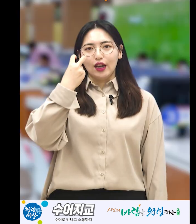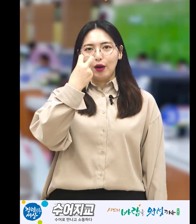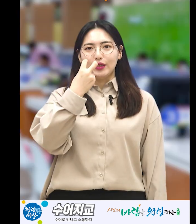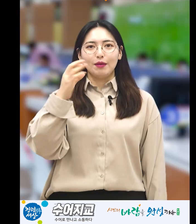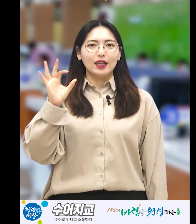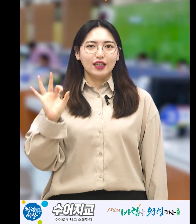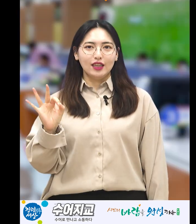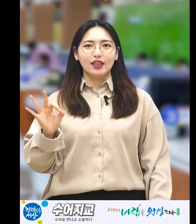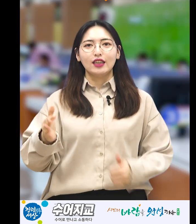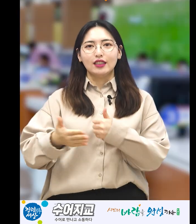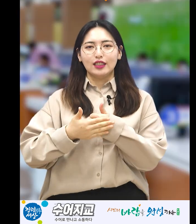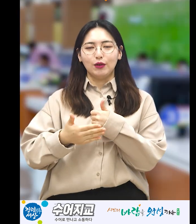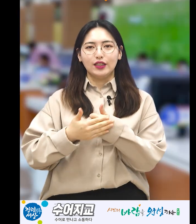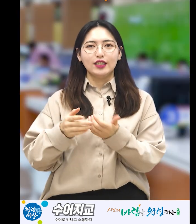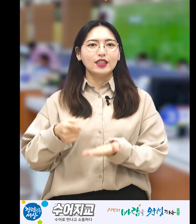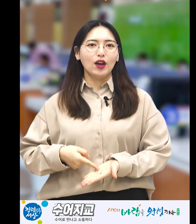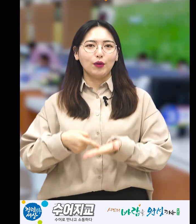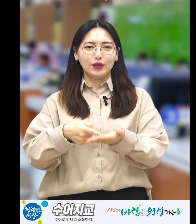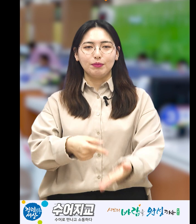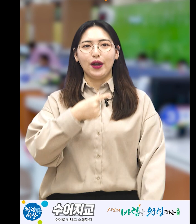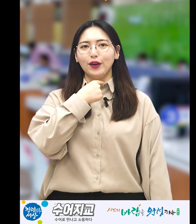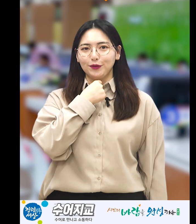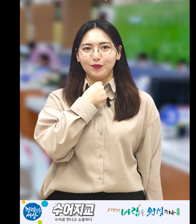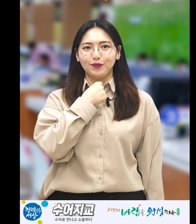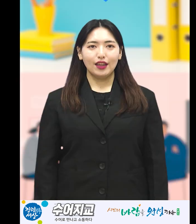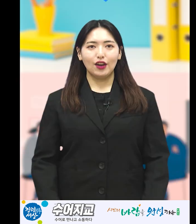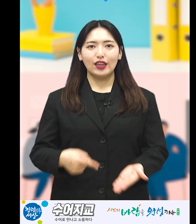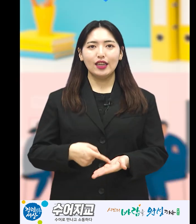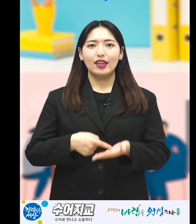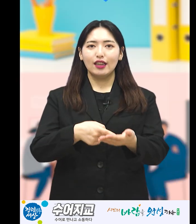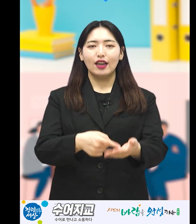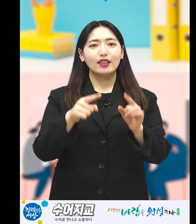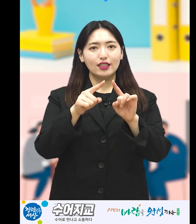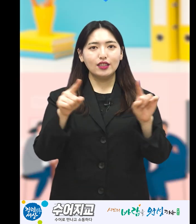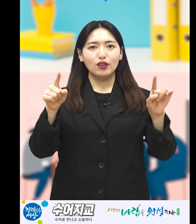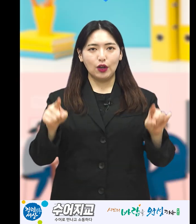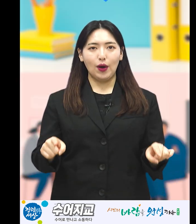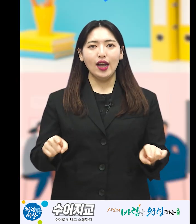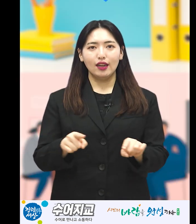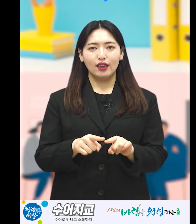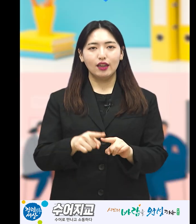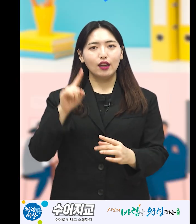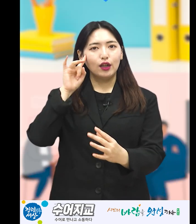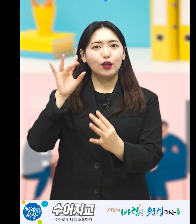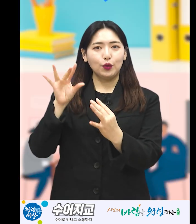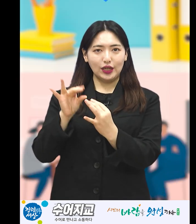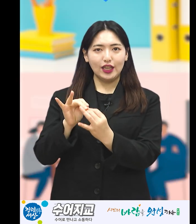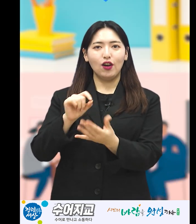검사비 지원 신청하고 싶어요. 여기 신청서와 동의서